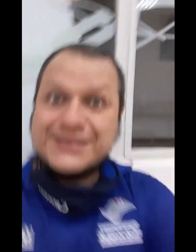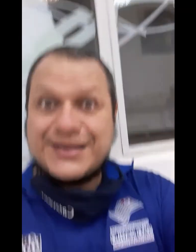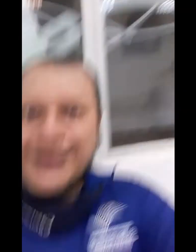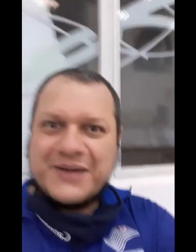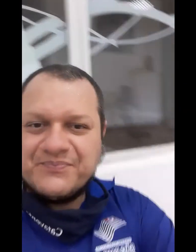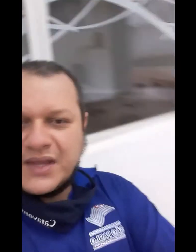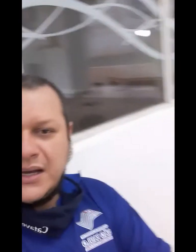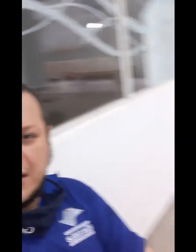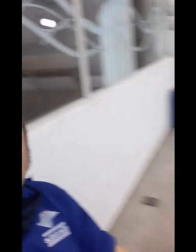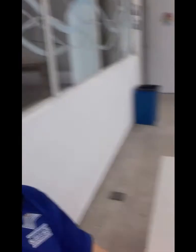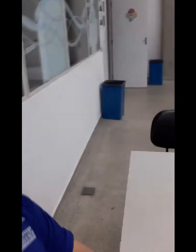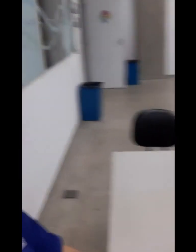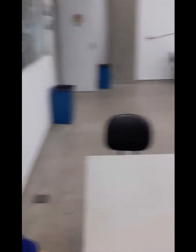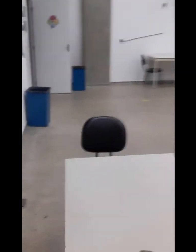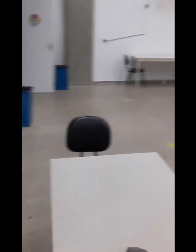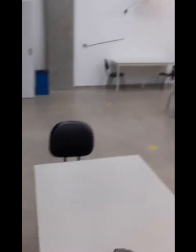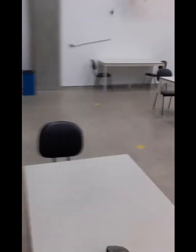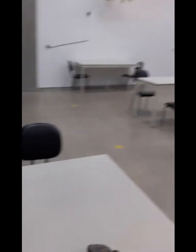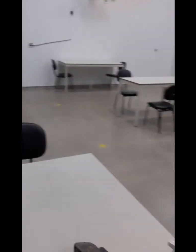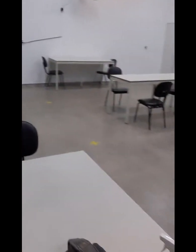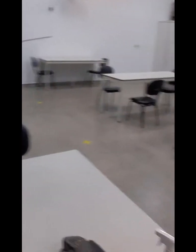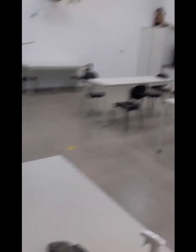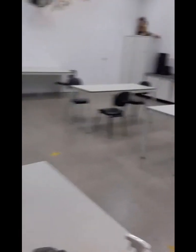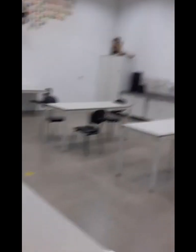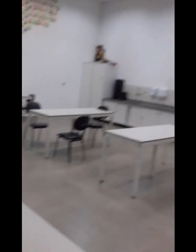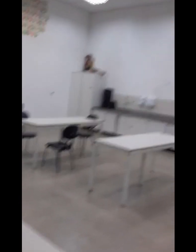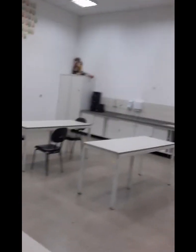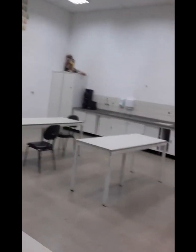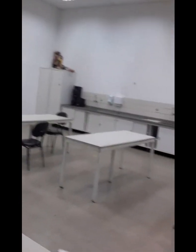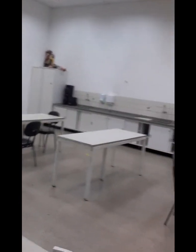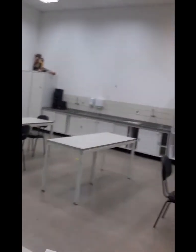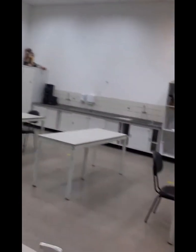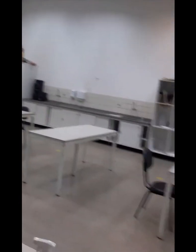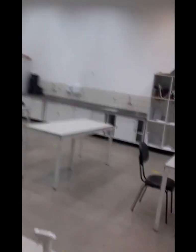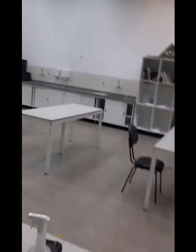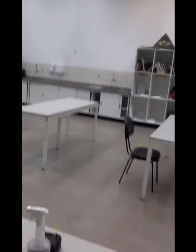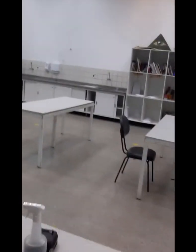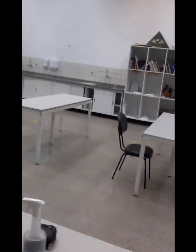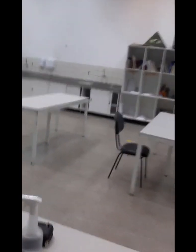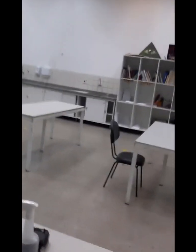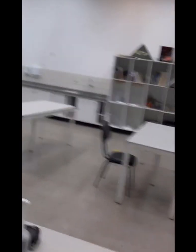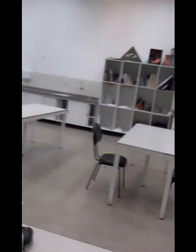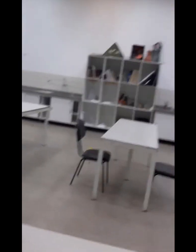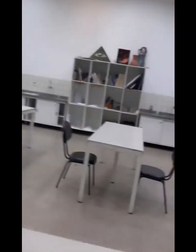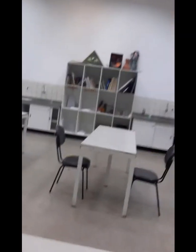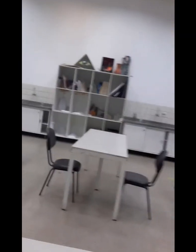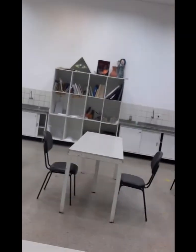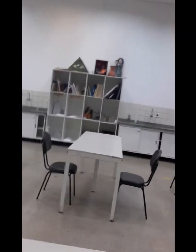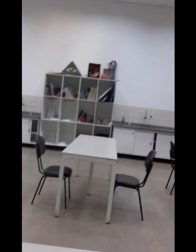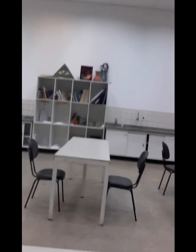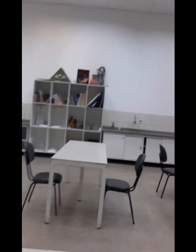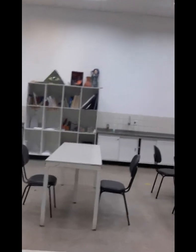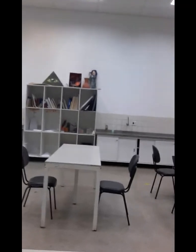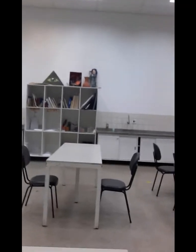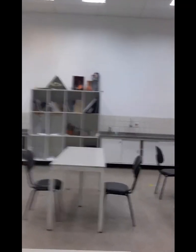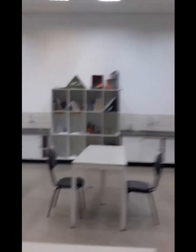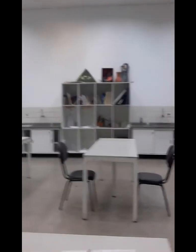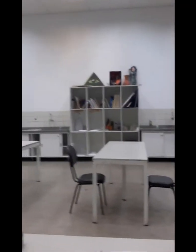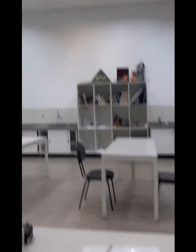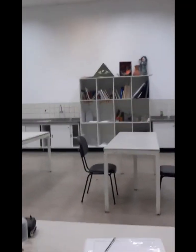sala, nossa sala aqui de artes que nós usamos para ter as nossas aulas, não é? As mesas estão todas separadas, não